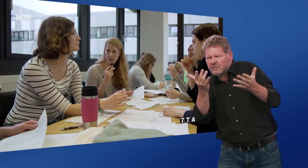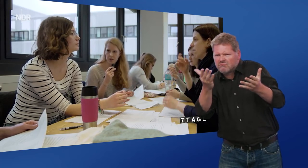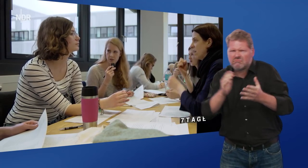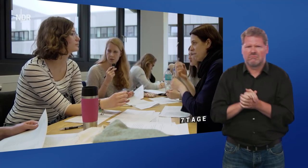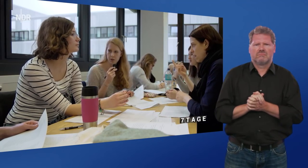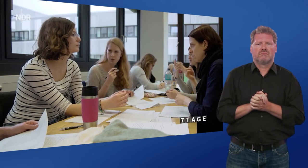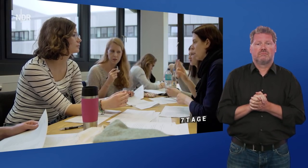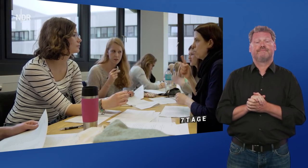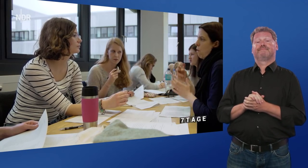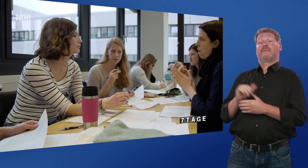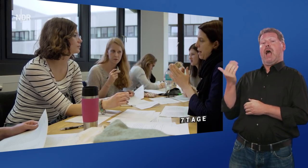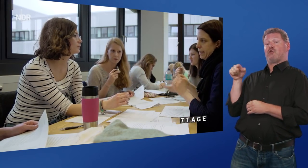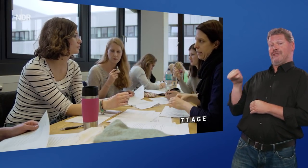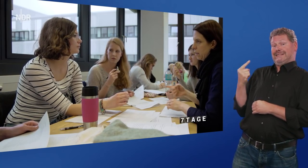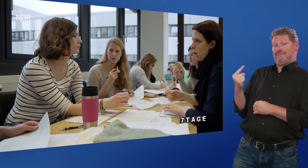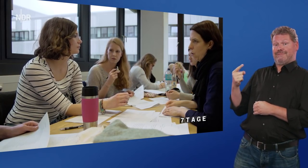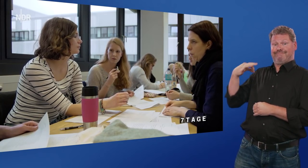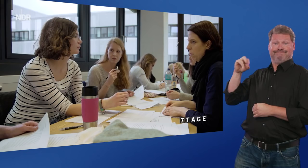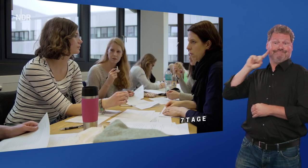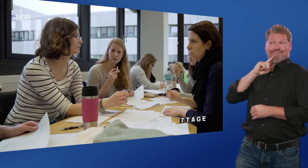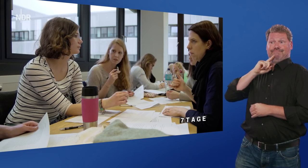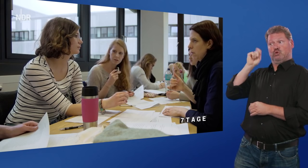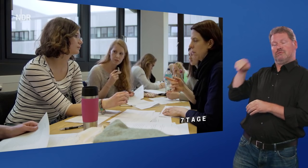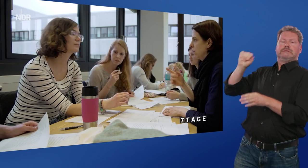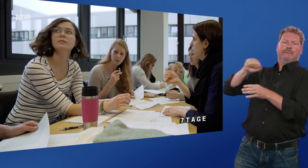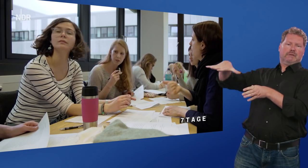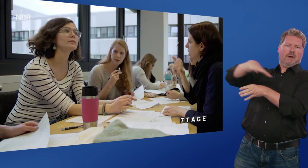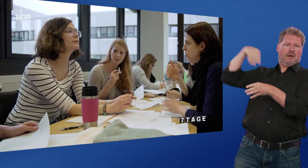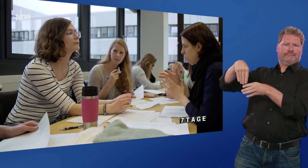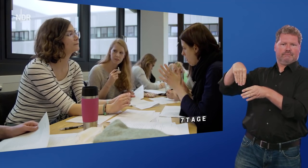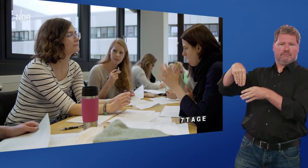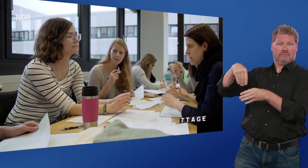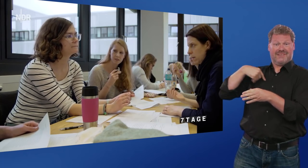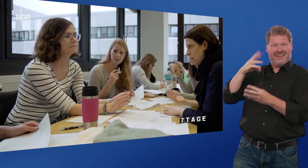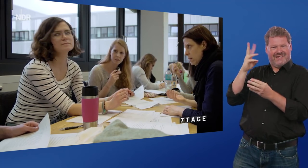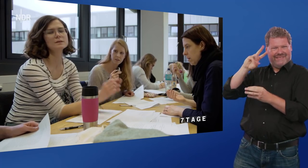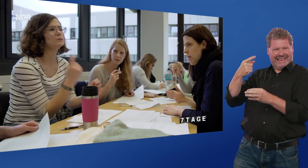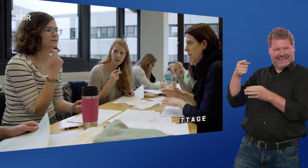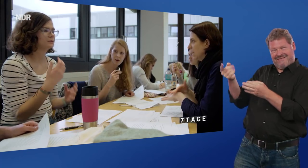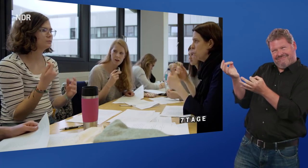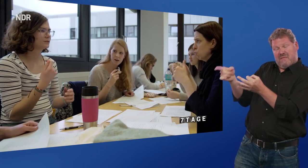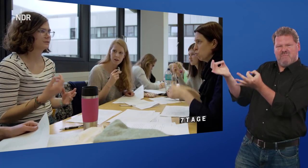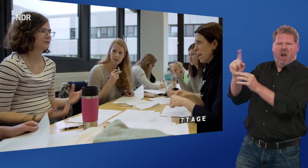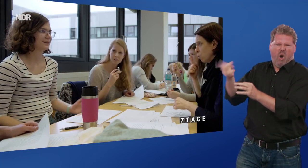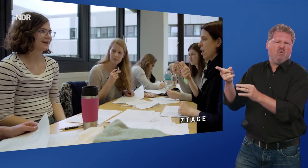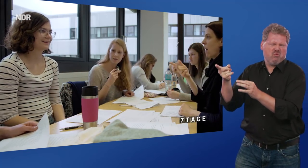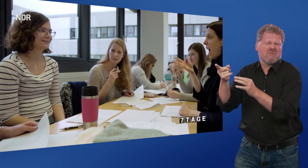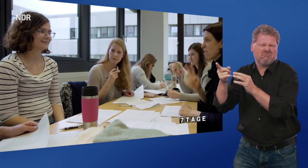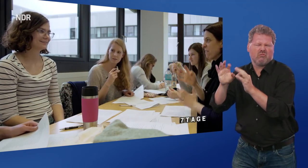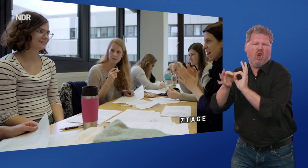Antonia ist die einzige taube Studentin in ihrem Psychologie-Seminar. Wie ich heute morgen in der WG, braucht sie ja auch ne Dolmetscherin, um